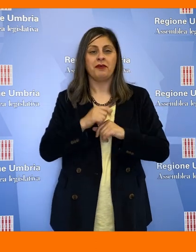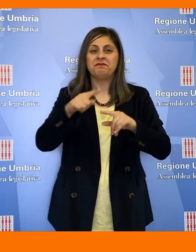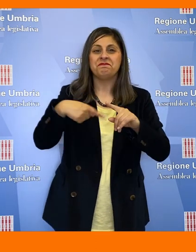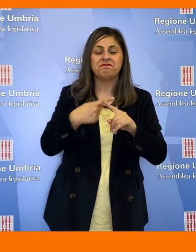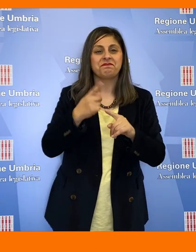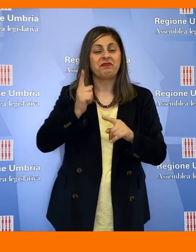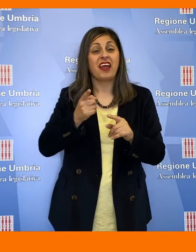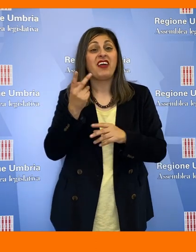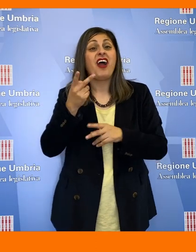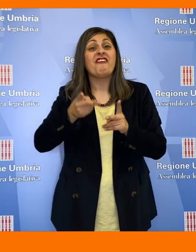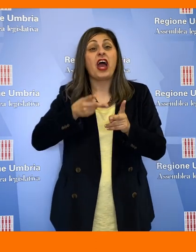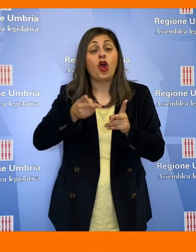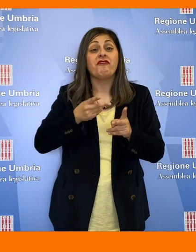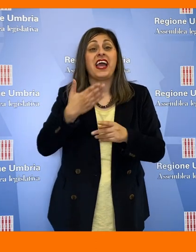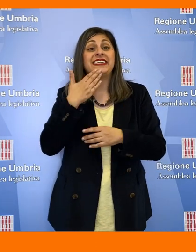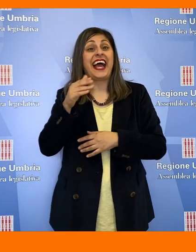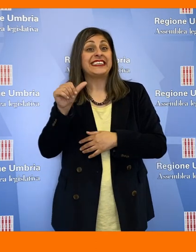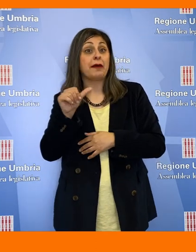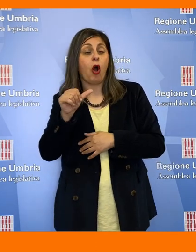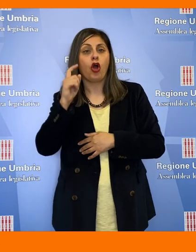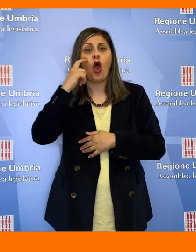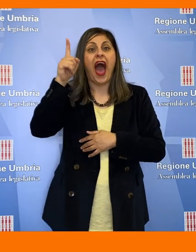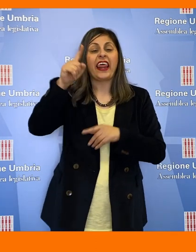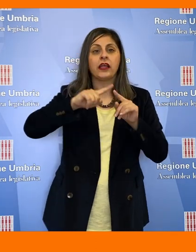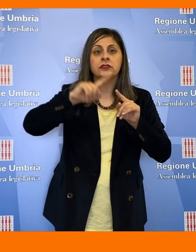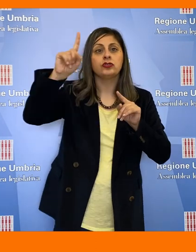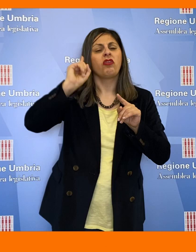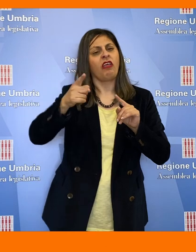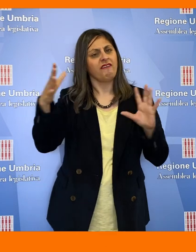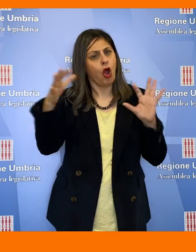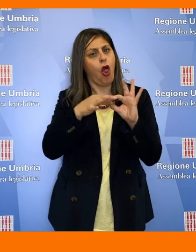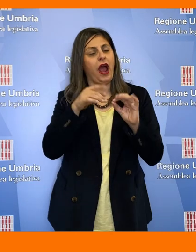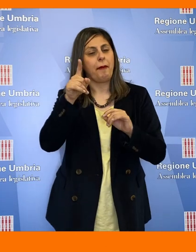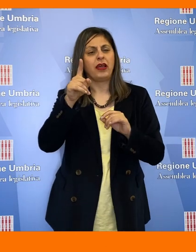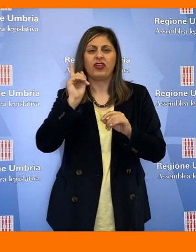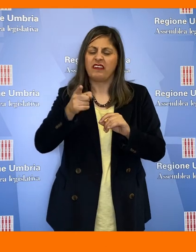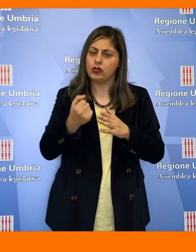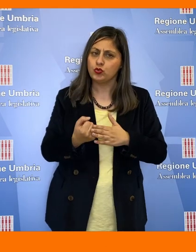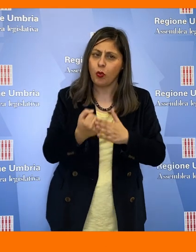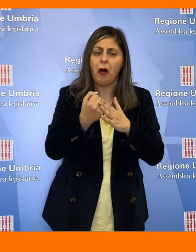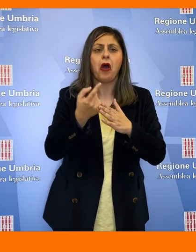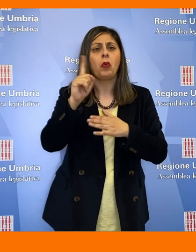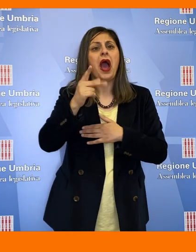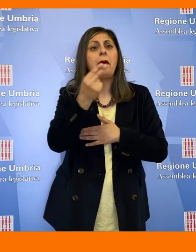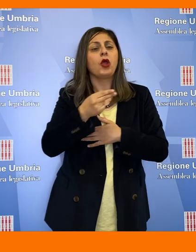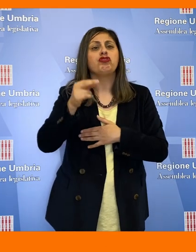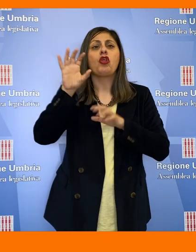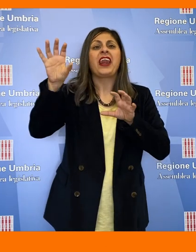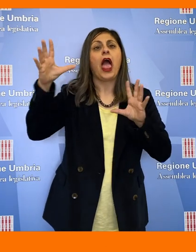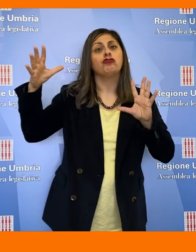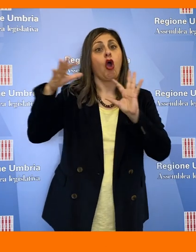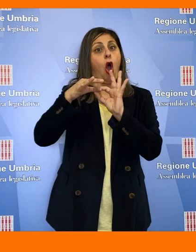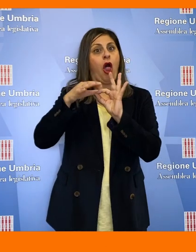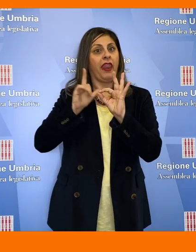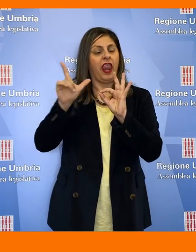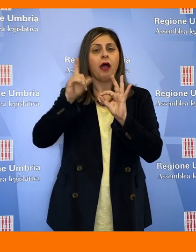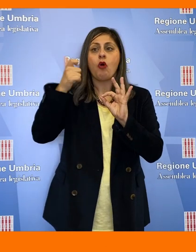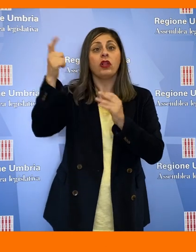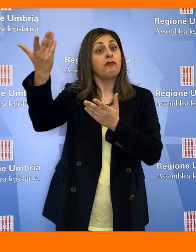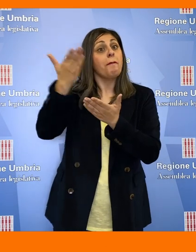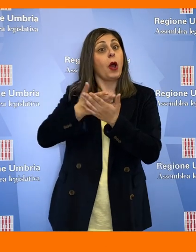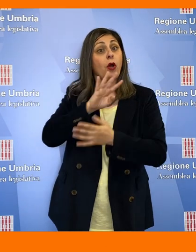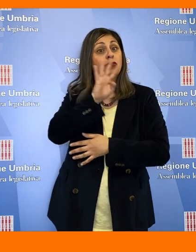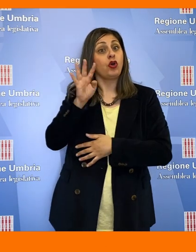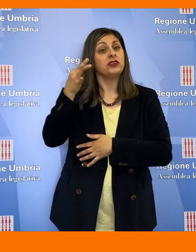essere il ripristino della ferrovia Sansepolcro Arezzo, supportando e qualificando come progetto interregionale la proposta della